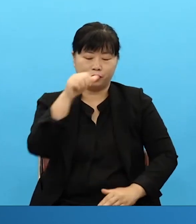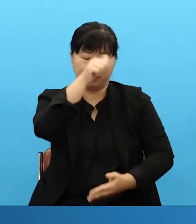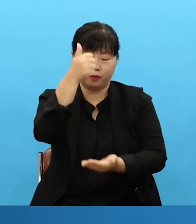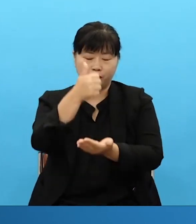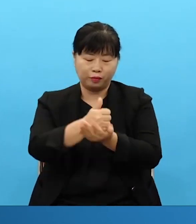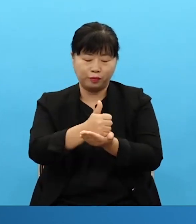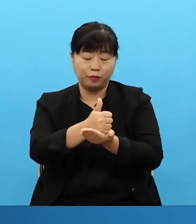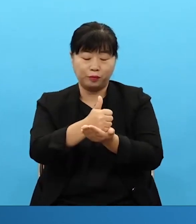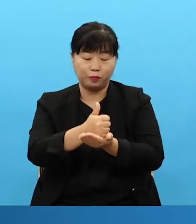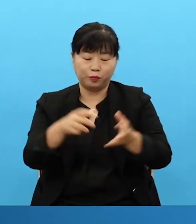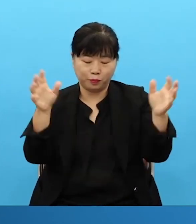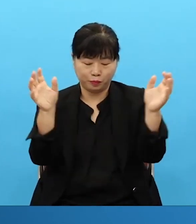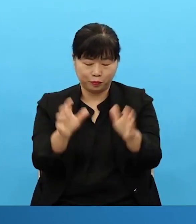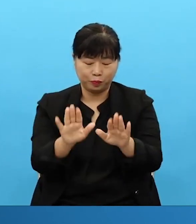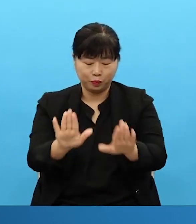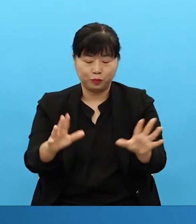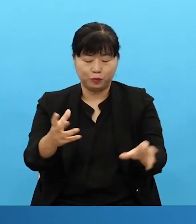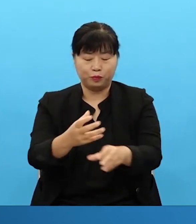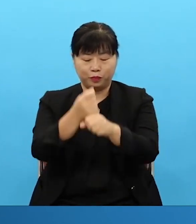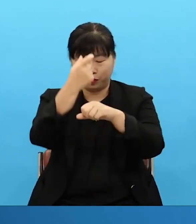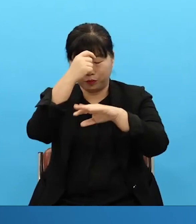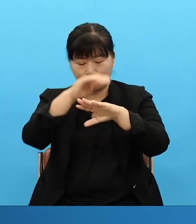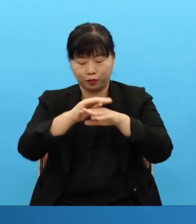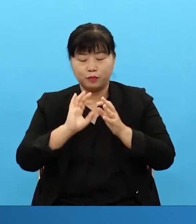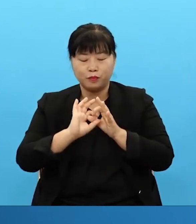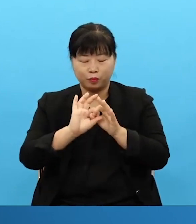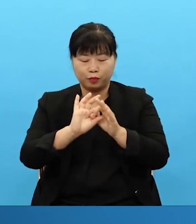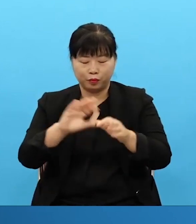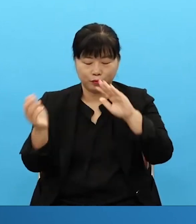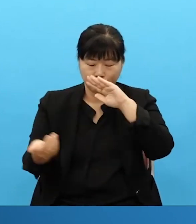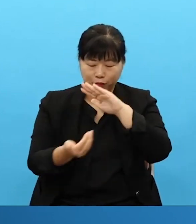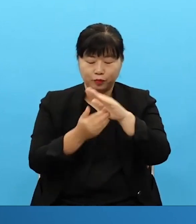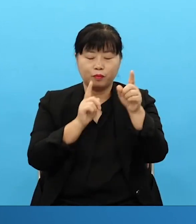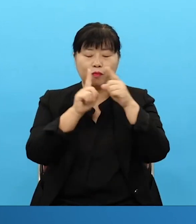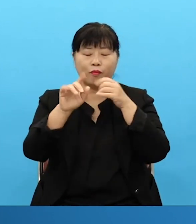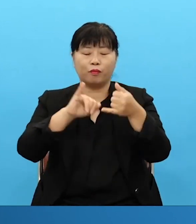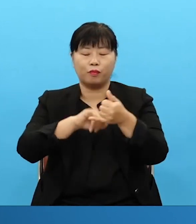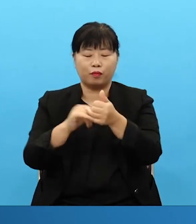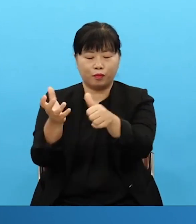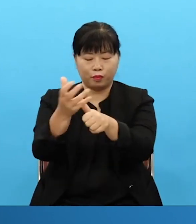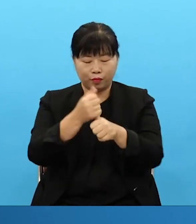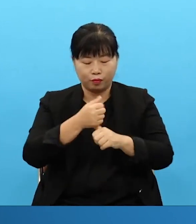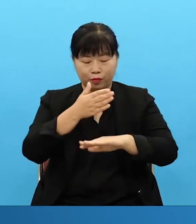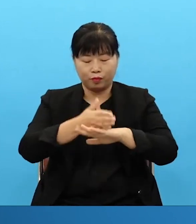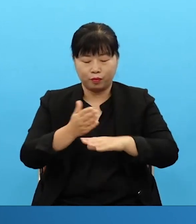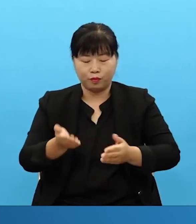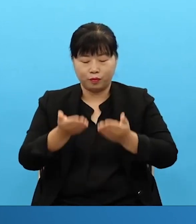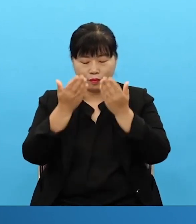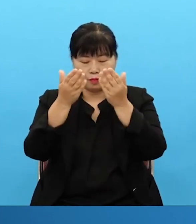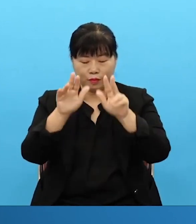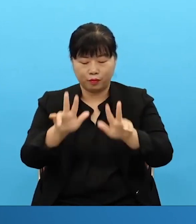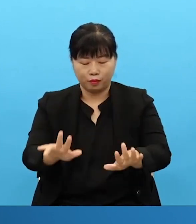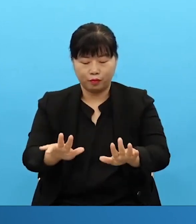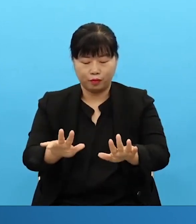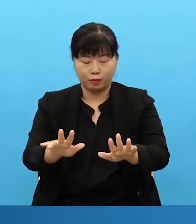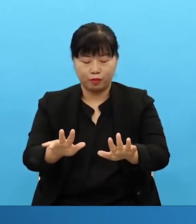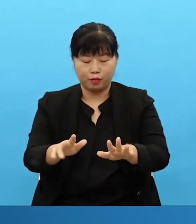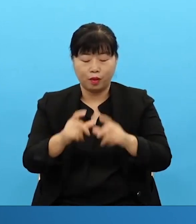통해 성취될 말씀을 받게 하시니 감사드립니다. 이 시간 선포되는 말씀의 능력으로